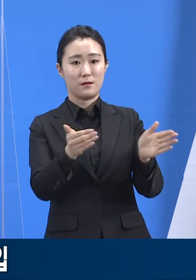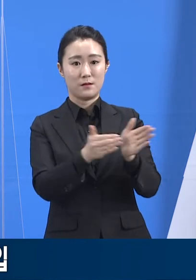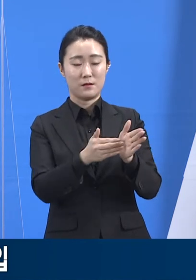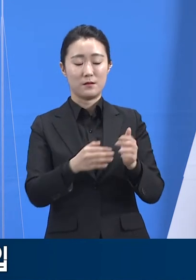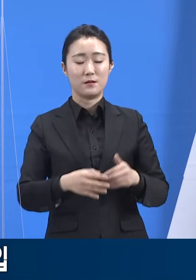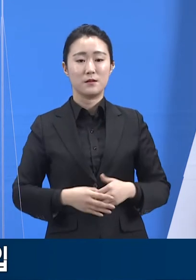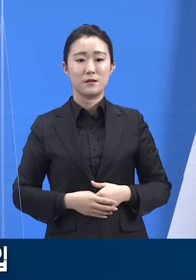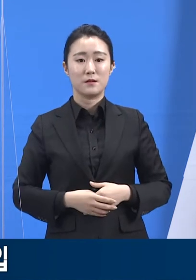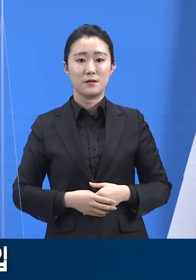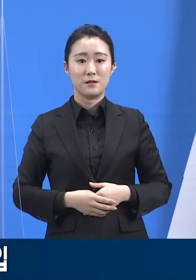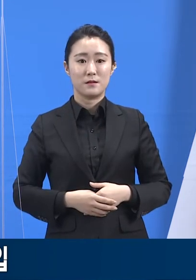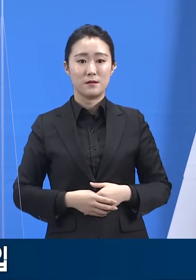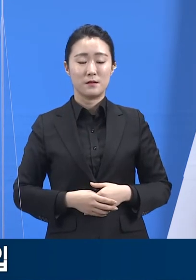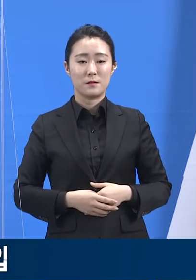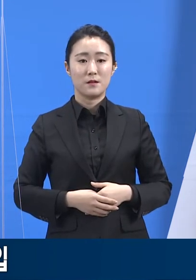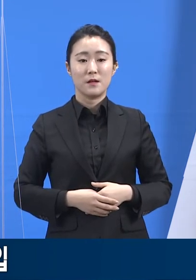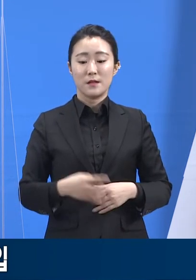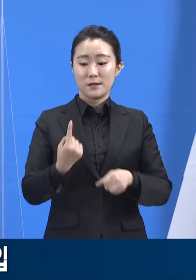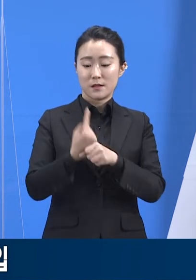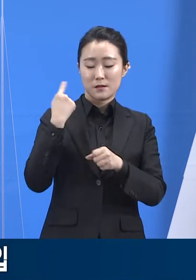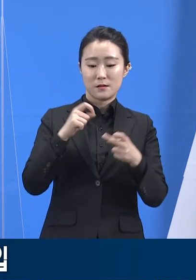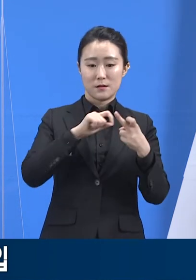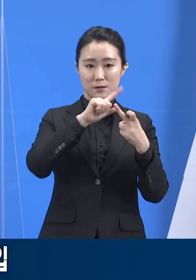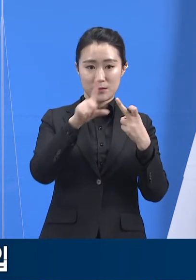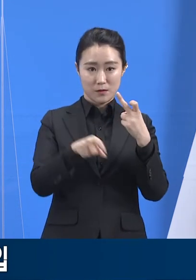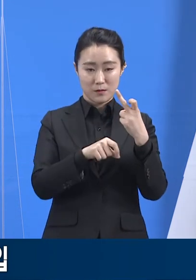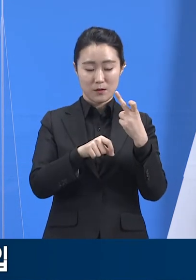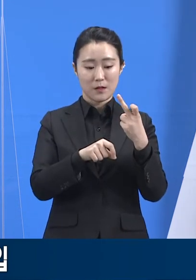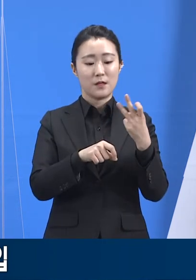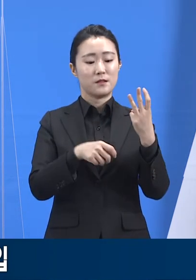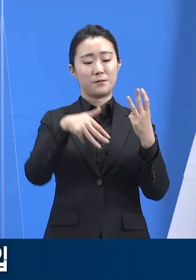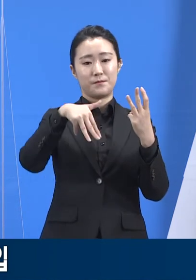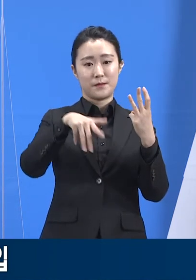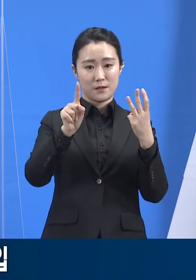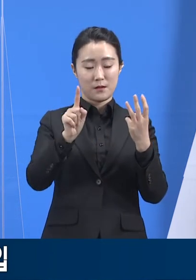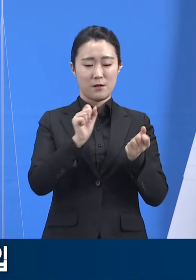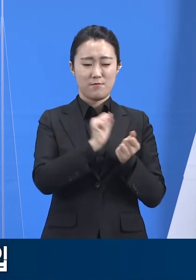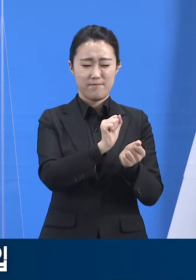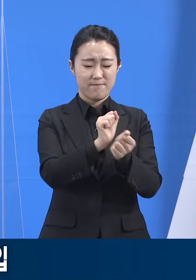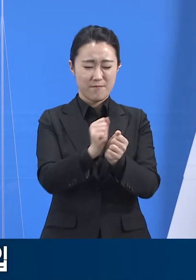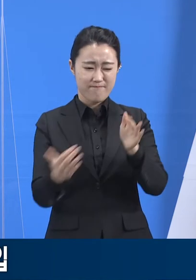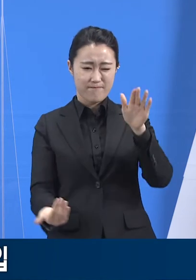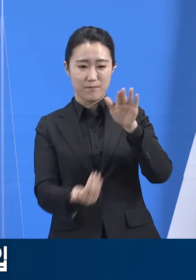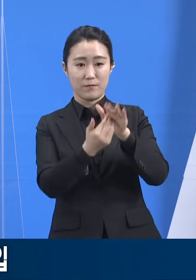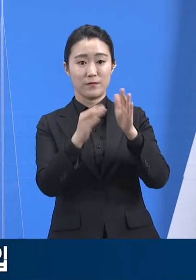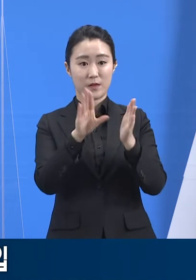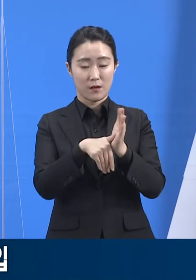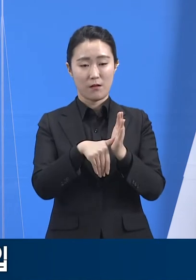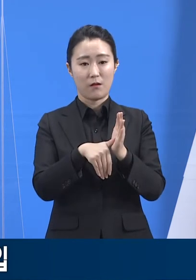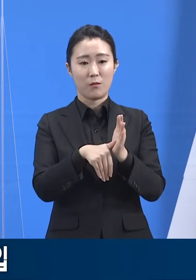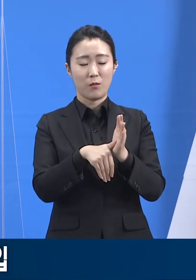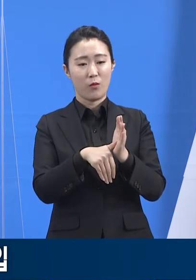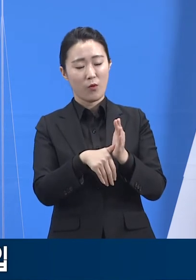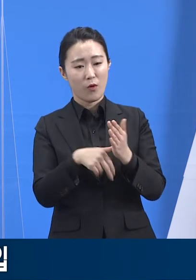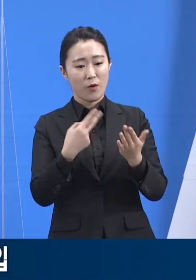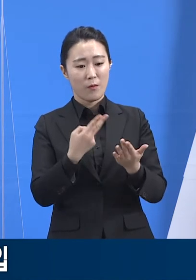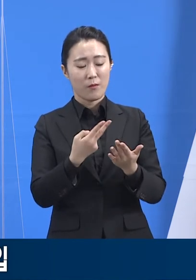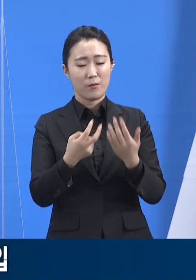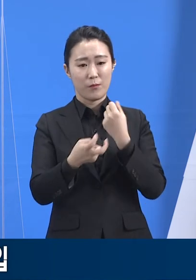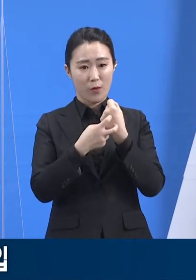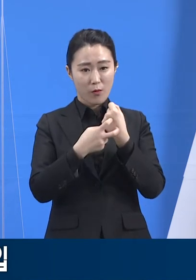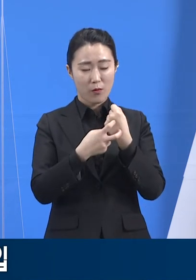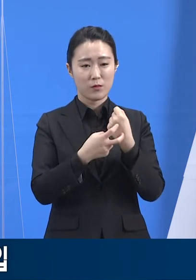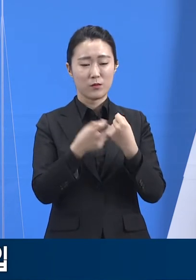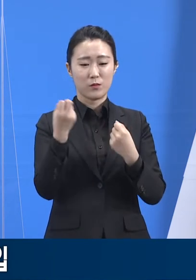작년 12월 3차 유행이 정점에 달했을 당시, 전담 의료기간 병상이 부족하여, 코드 시설 내 많은